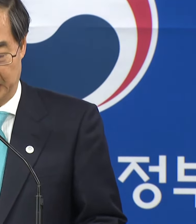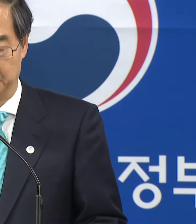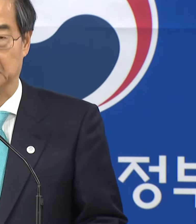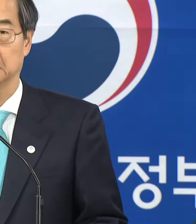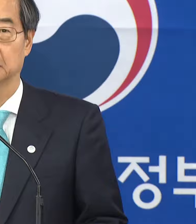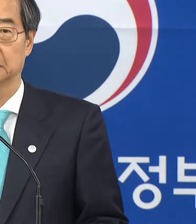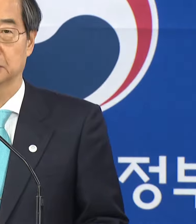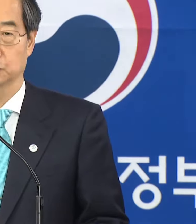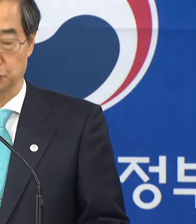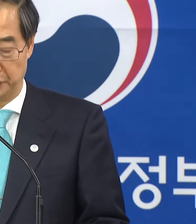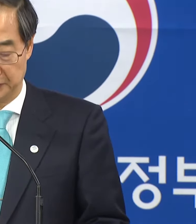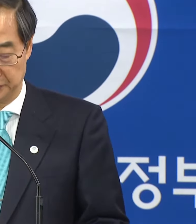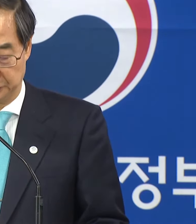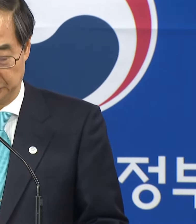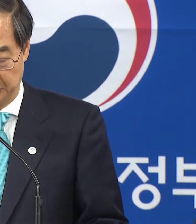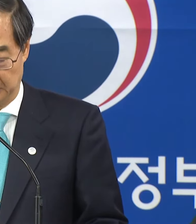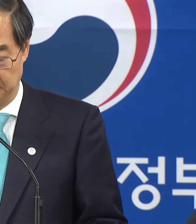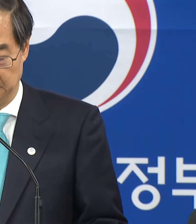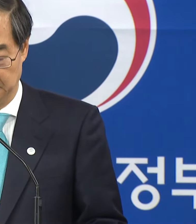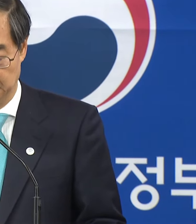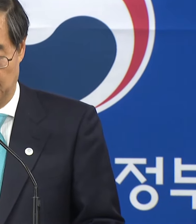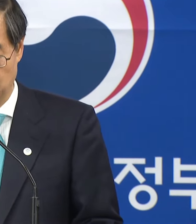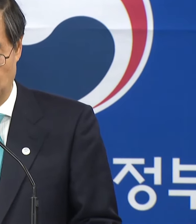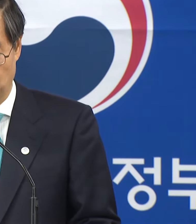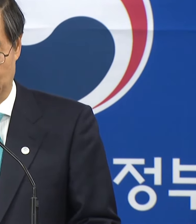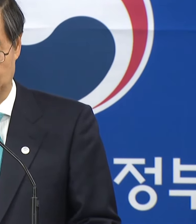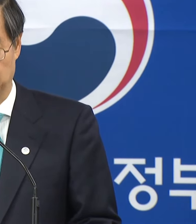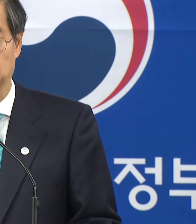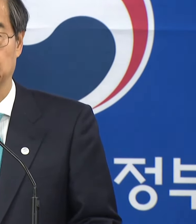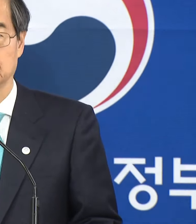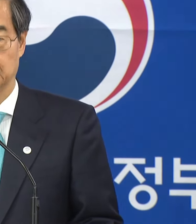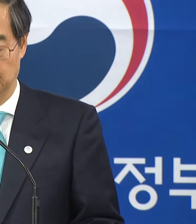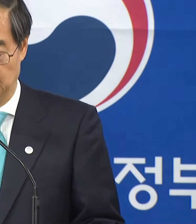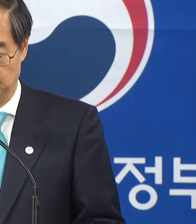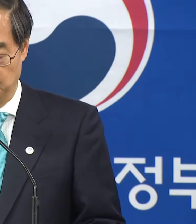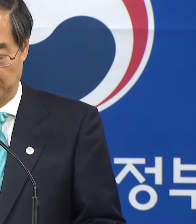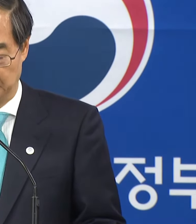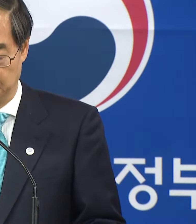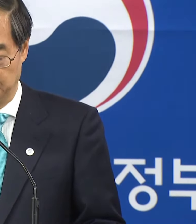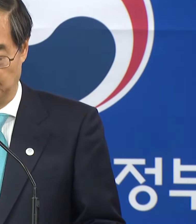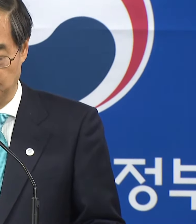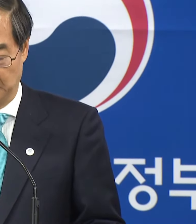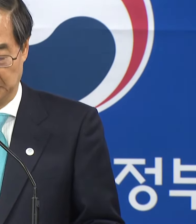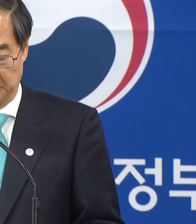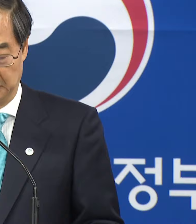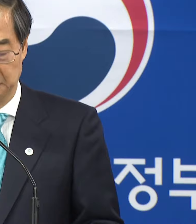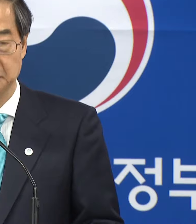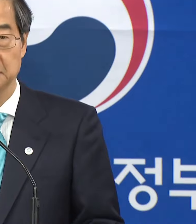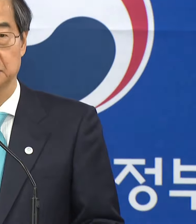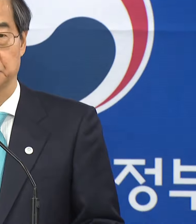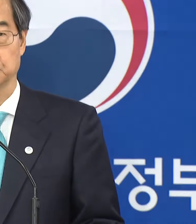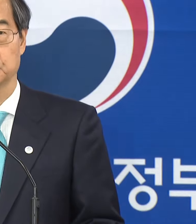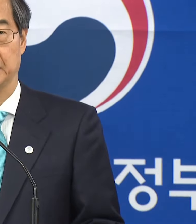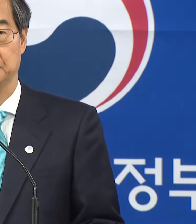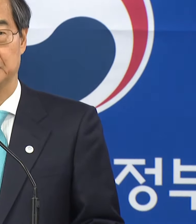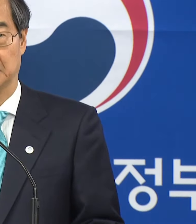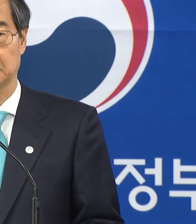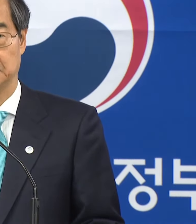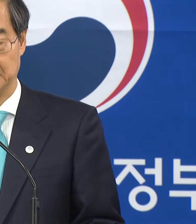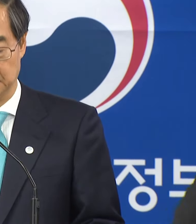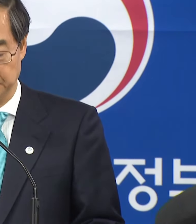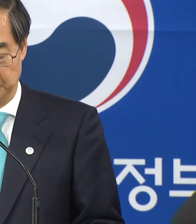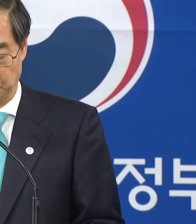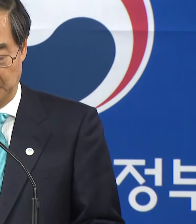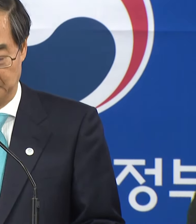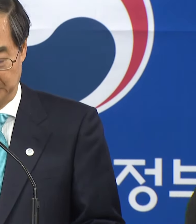3월 23일 국회에서 처리한 양곡관리법 일부 개정법률안에 대한 정부의